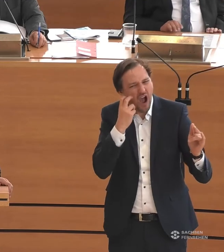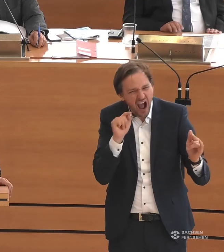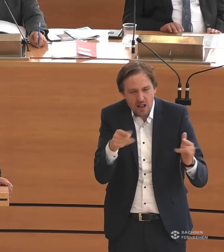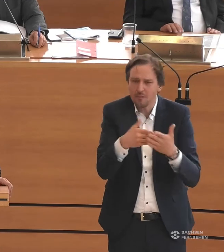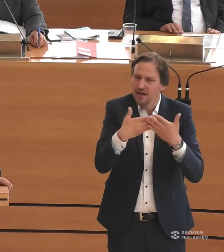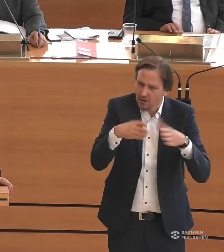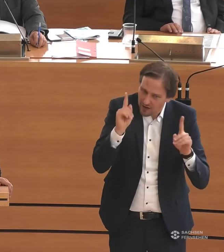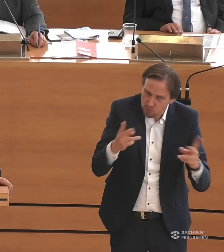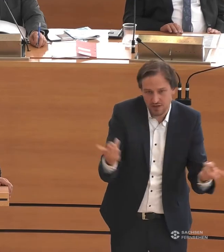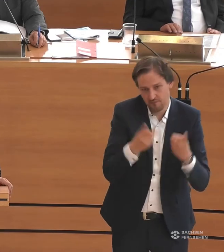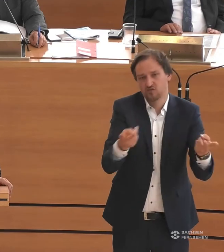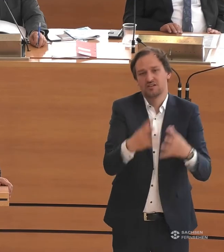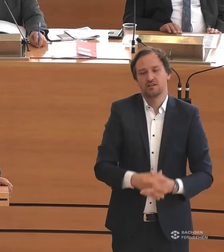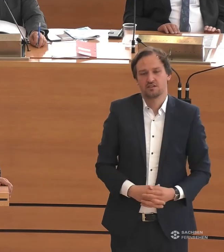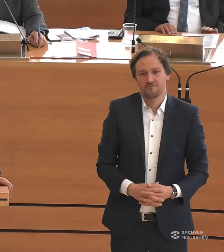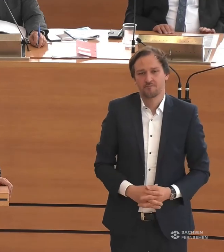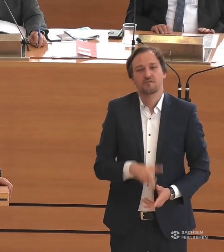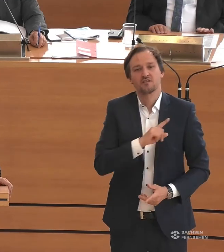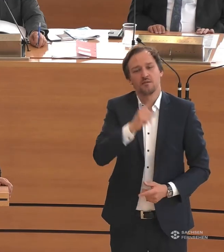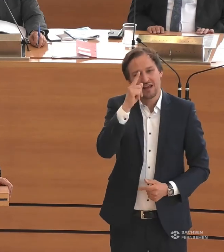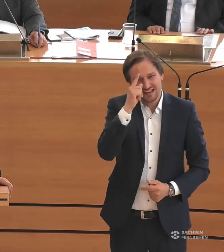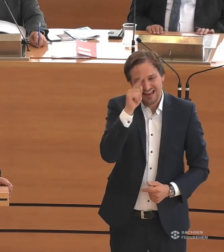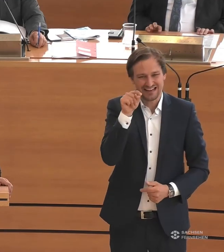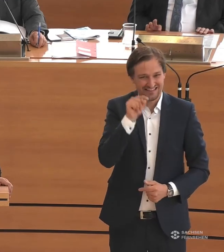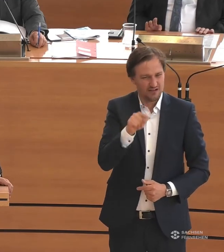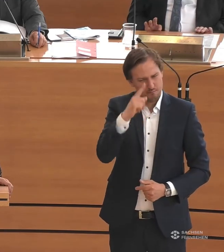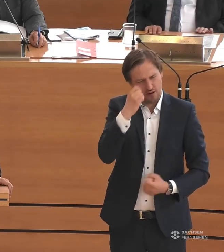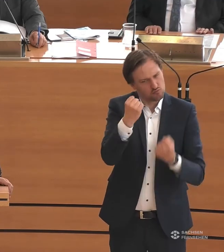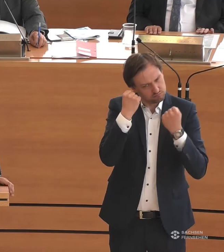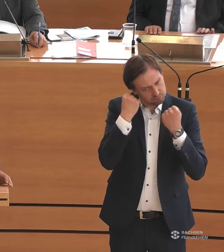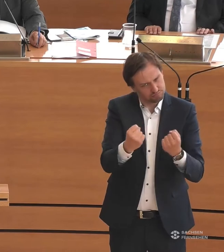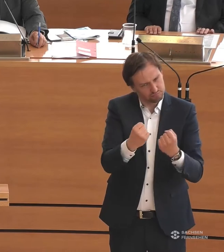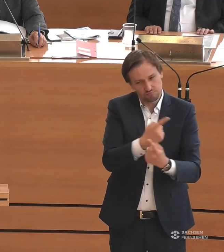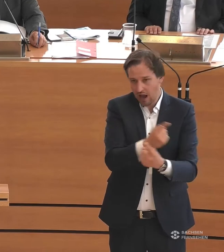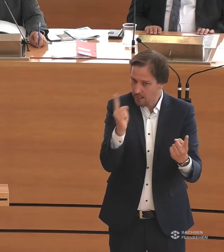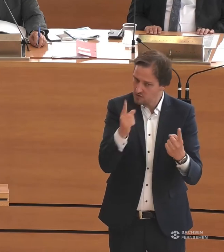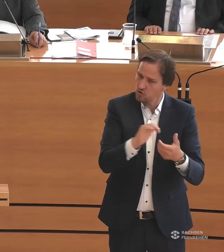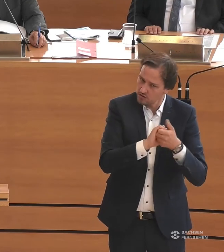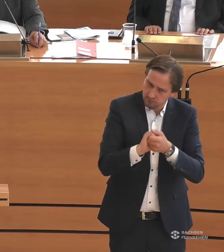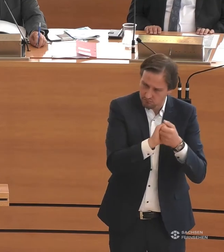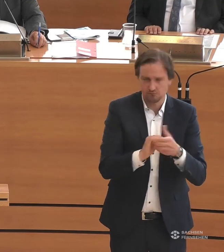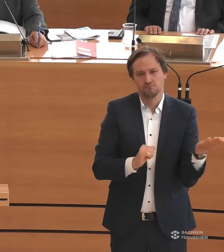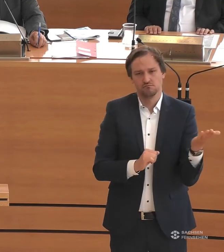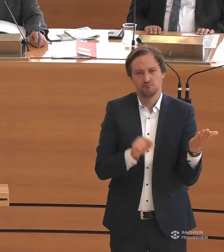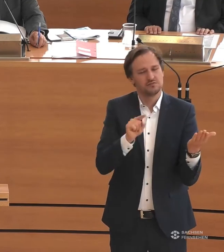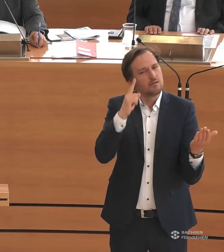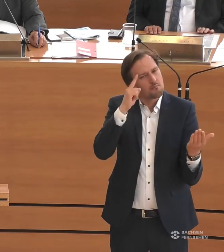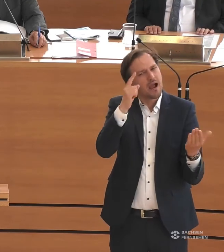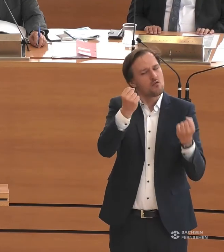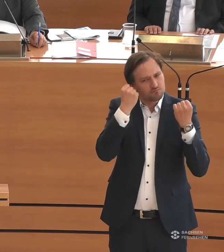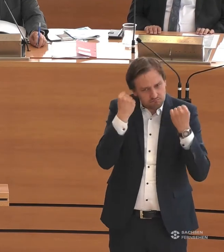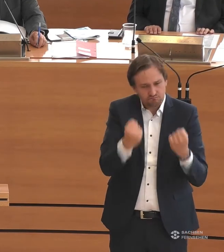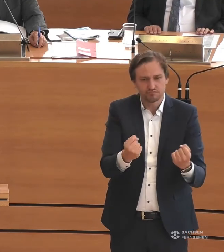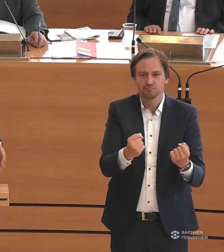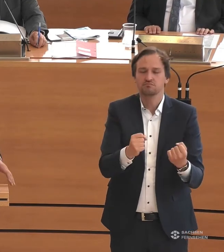Selbstverständlichkeit sein sollte. Und ich glaube, von dieser Überzeugung sollten wir alle getragen sein. Mit dieser Überzeugung sollten wir auch